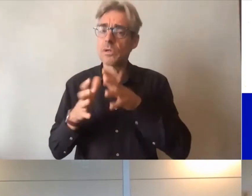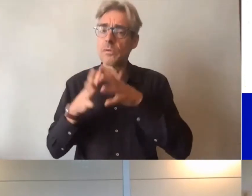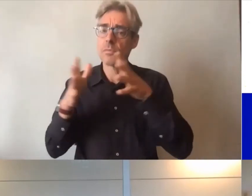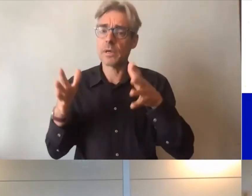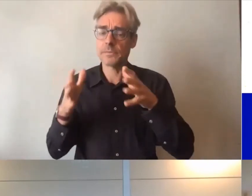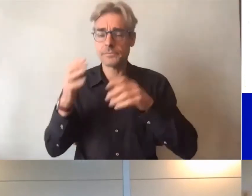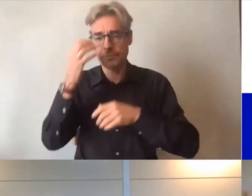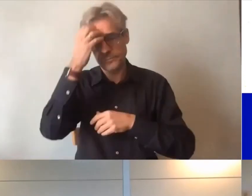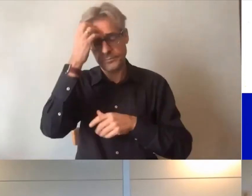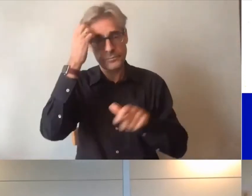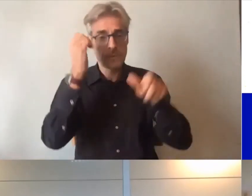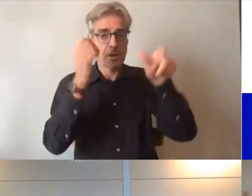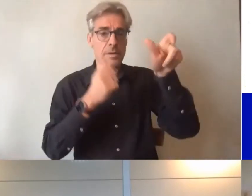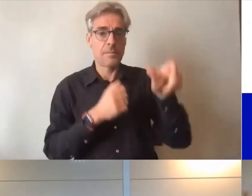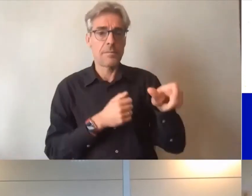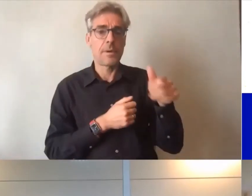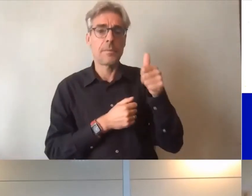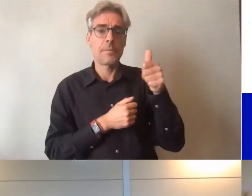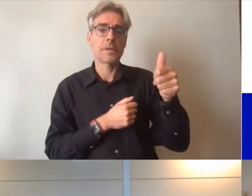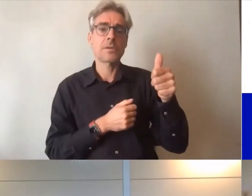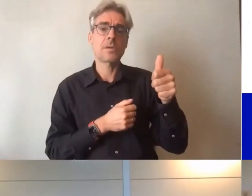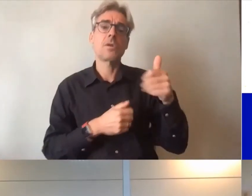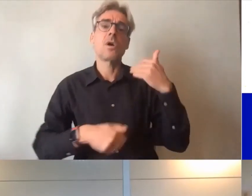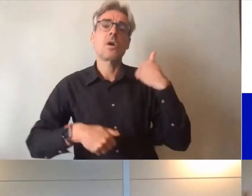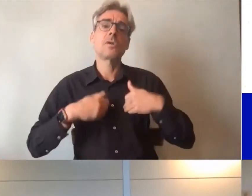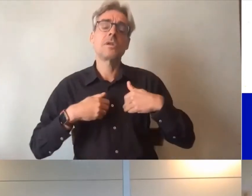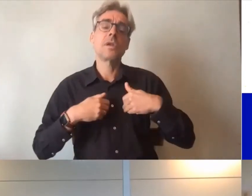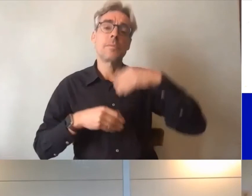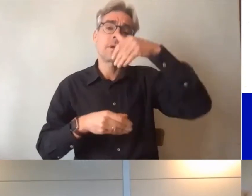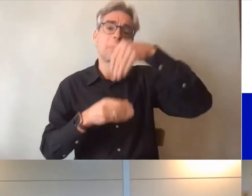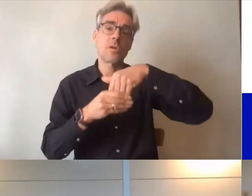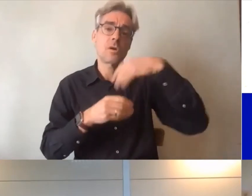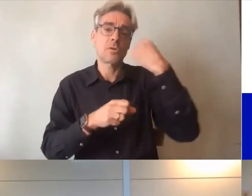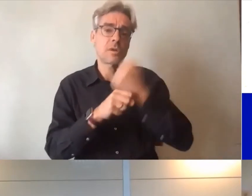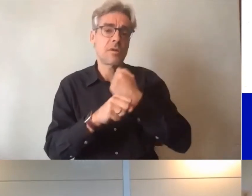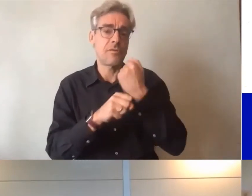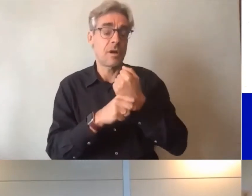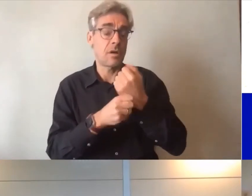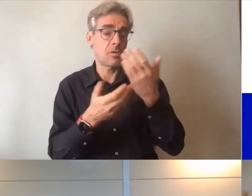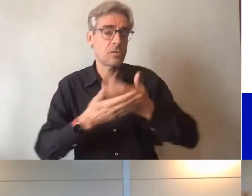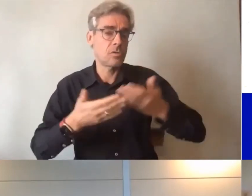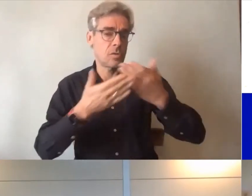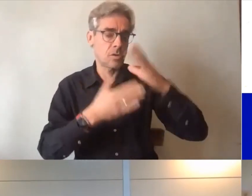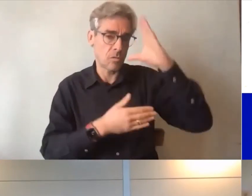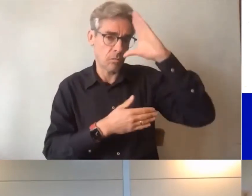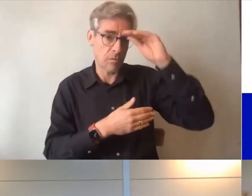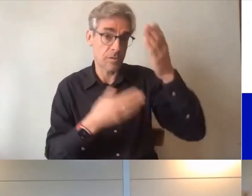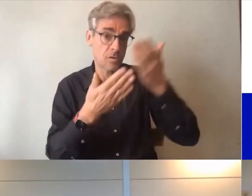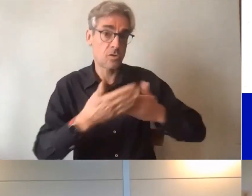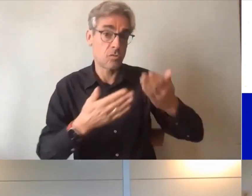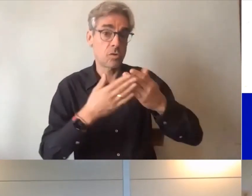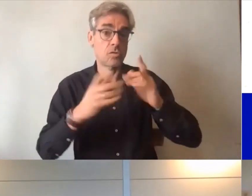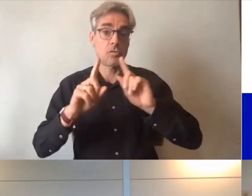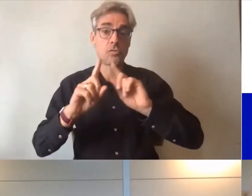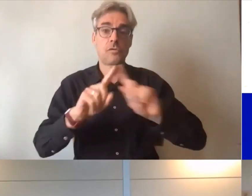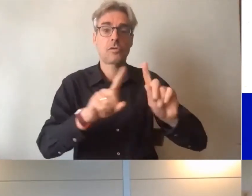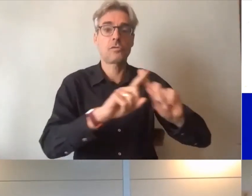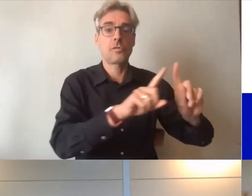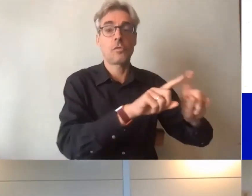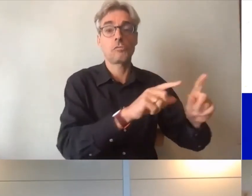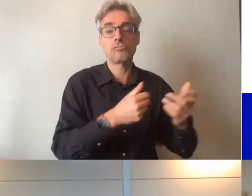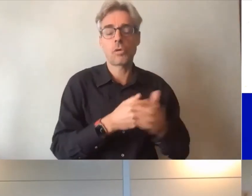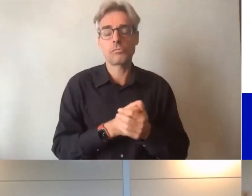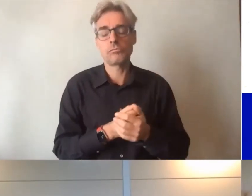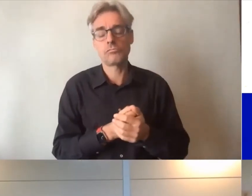la personne handicapée au travail est dans des situations qui sont variables disons